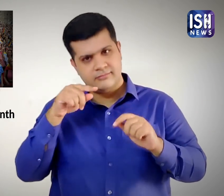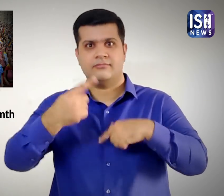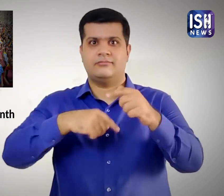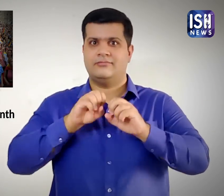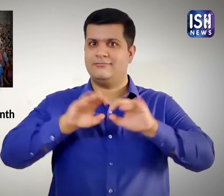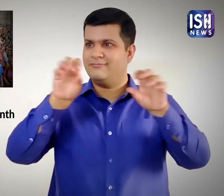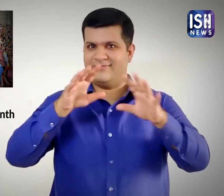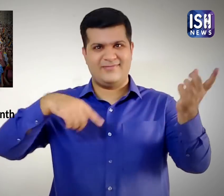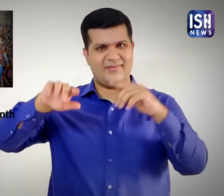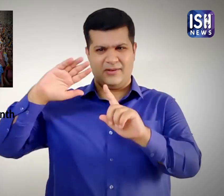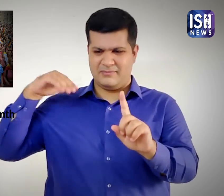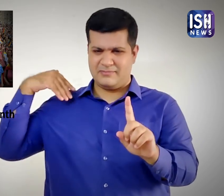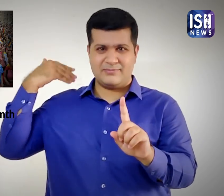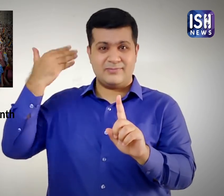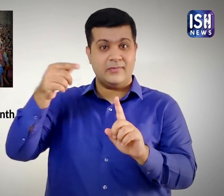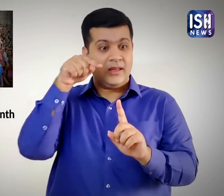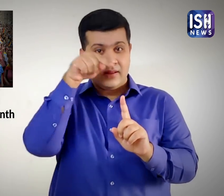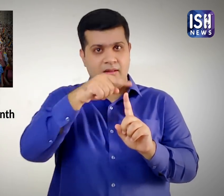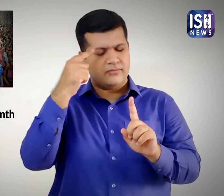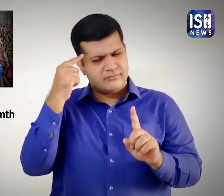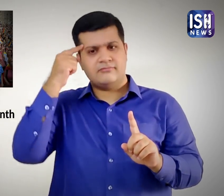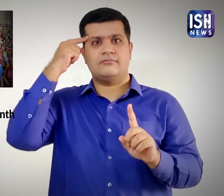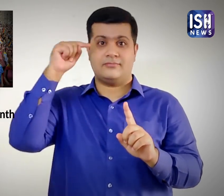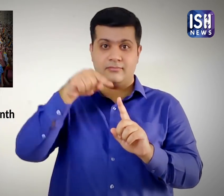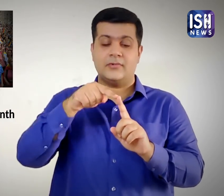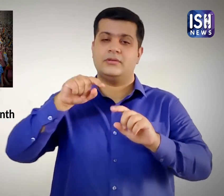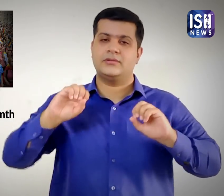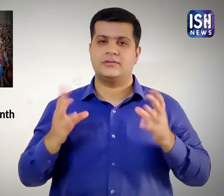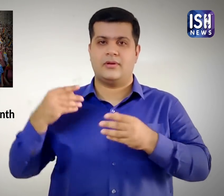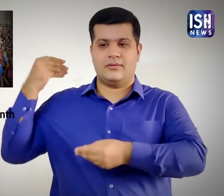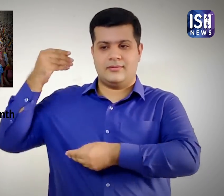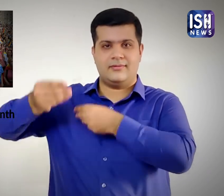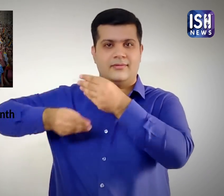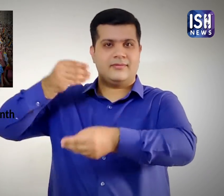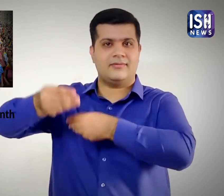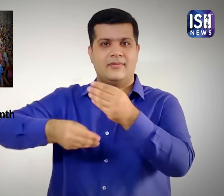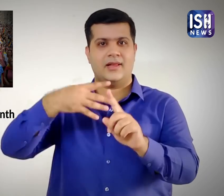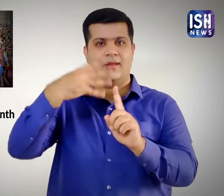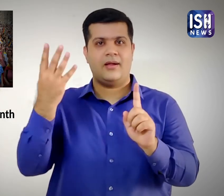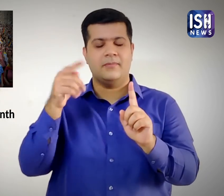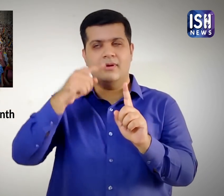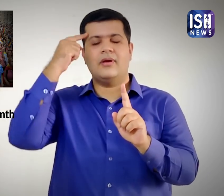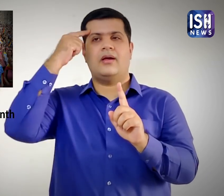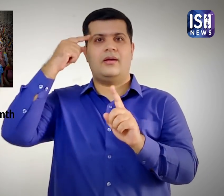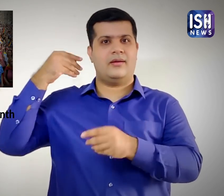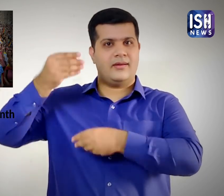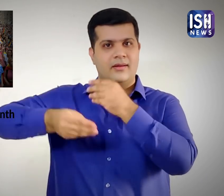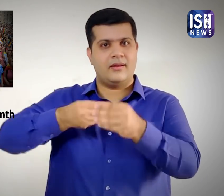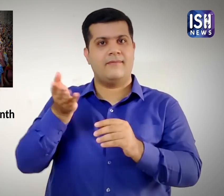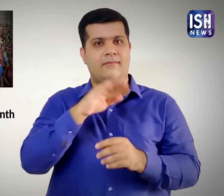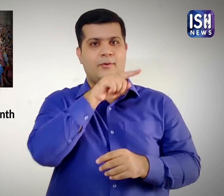है। यह तब से एक परंपरा बन गई। यह सब स्टोन वॉल के दंगों के कारण